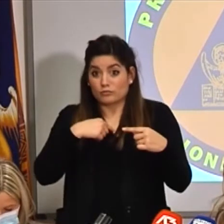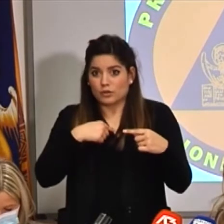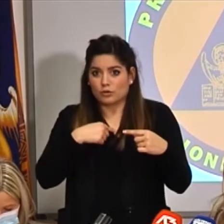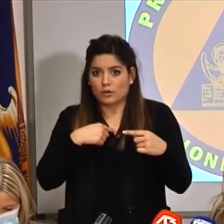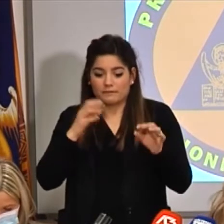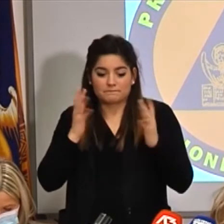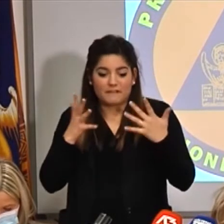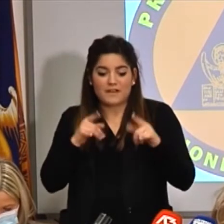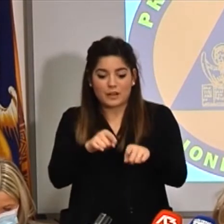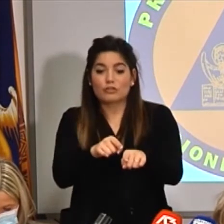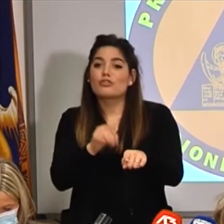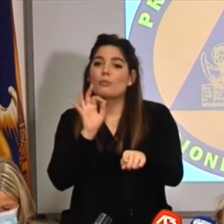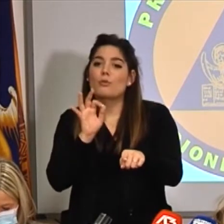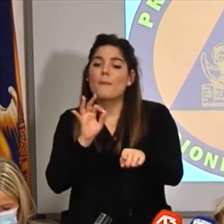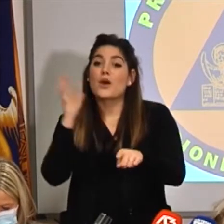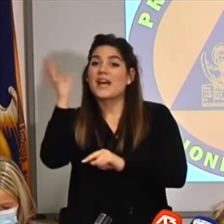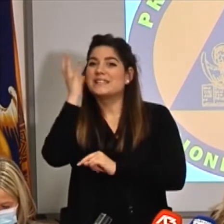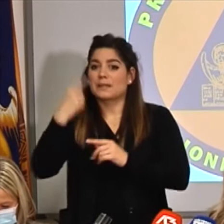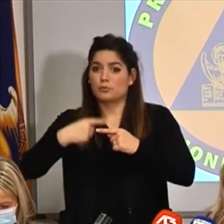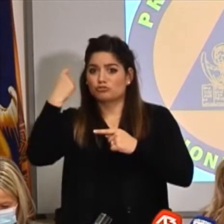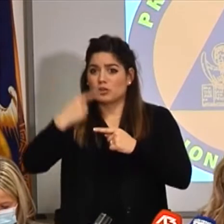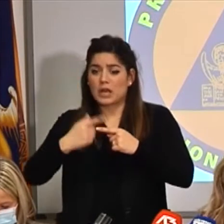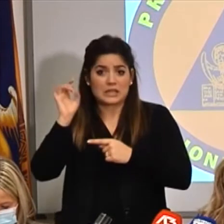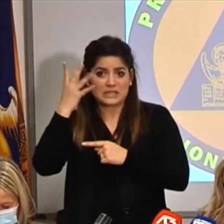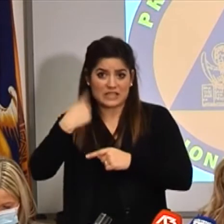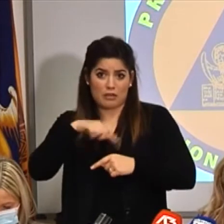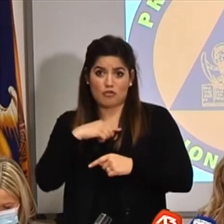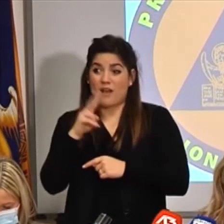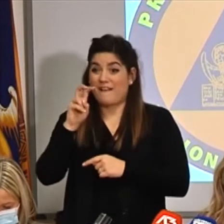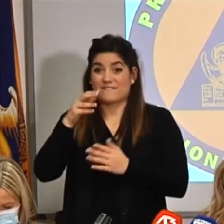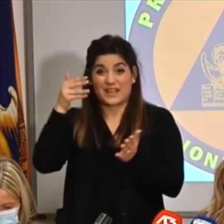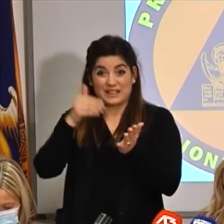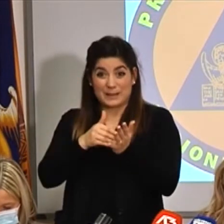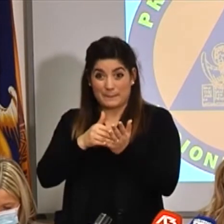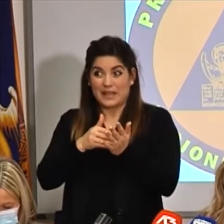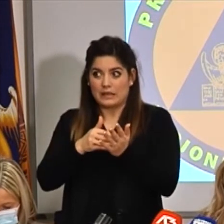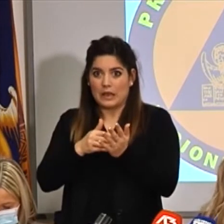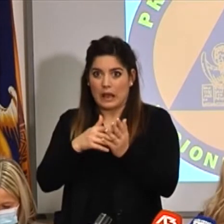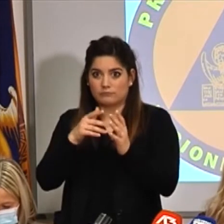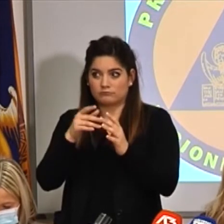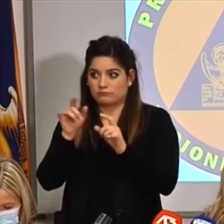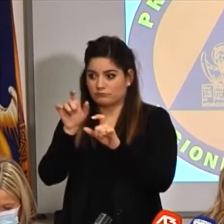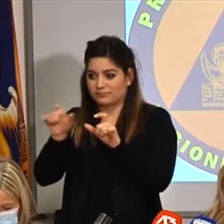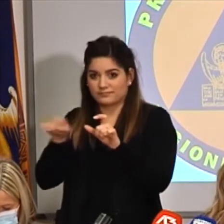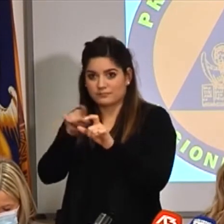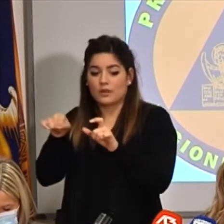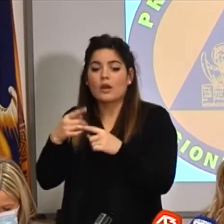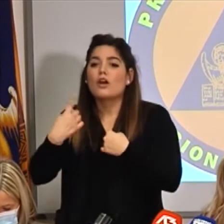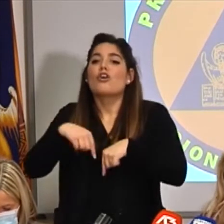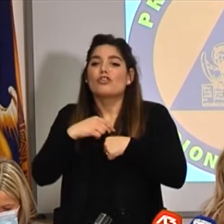giornata dove a fronte dei 20.000 casi che ci venivano attribuiti in effetti noi ne avevamo fatti 38.000